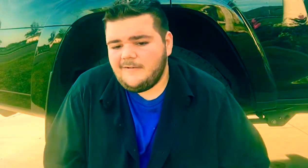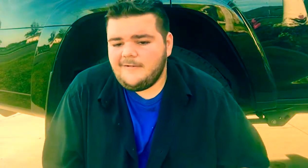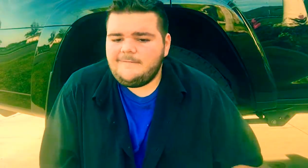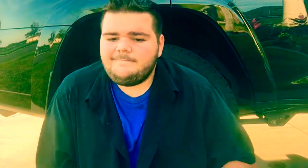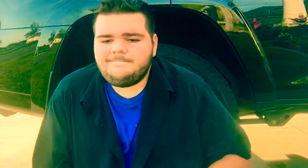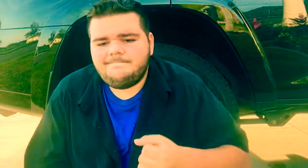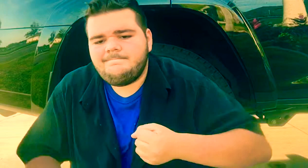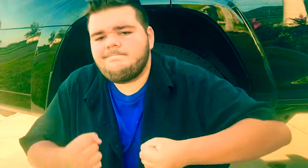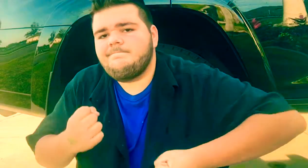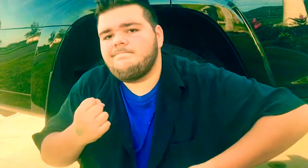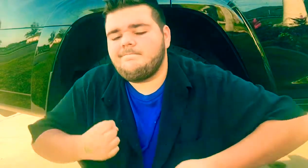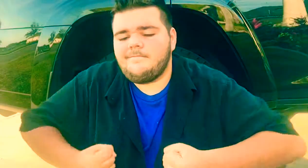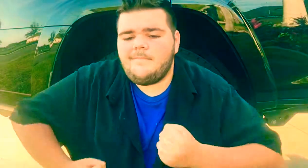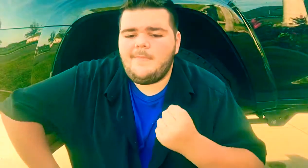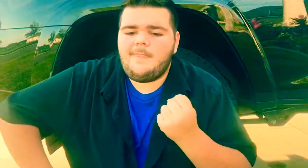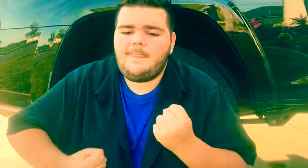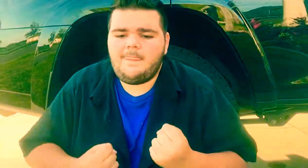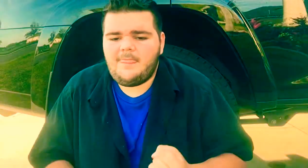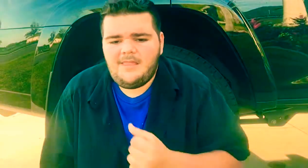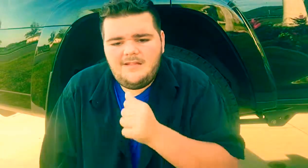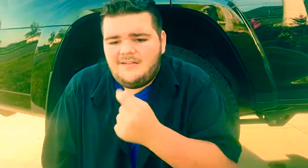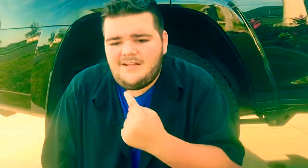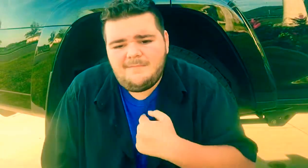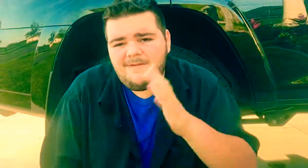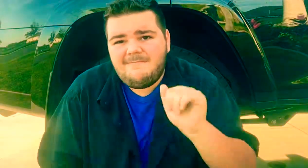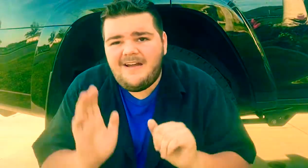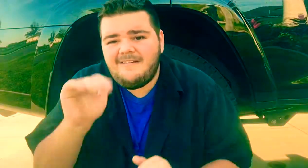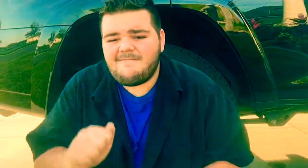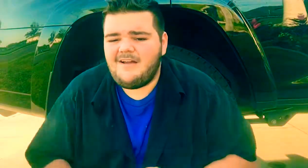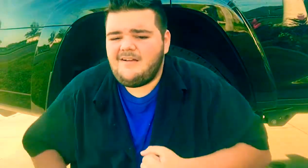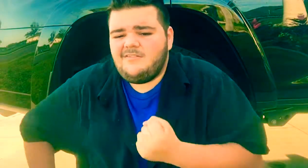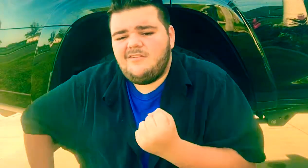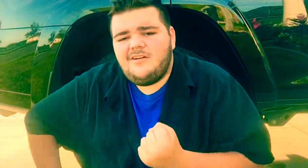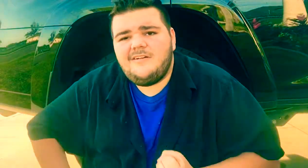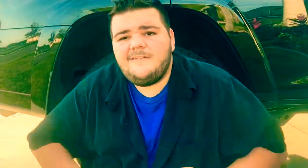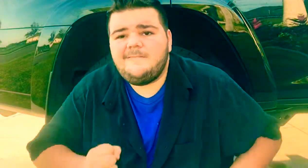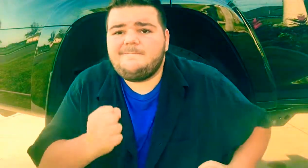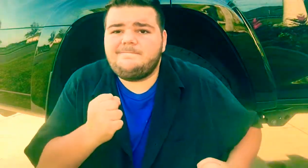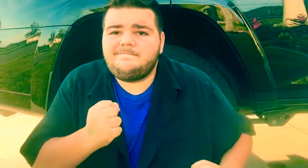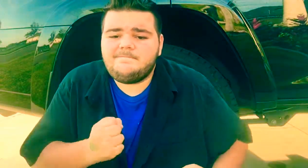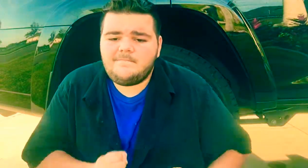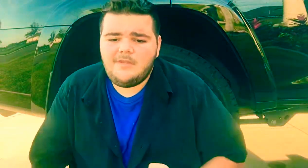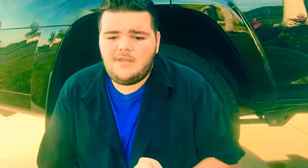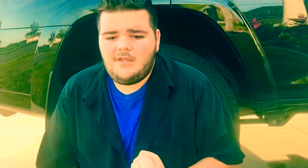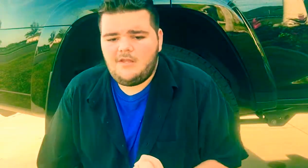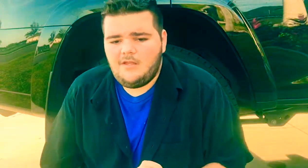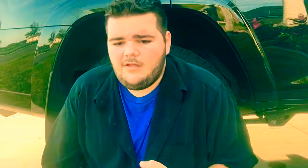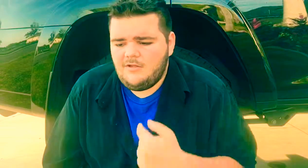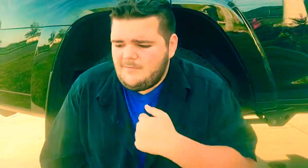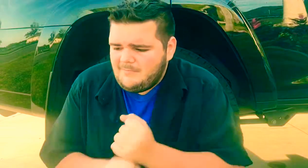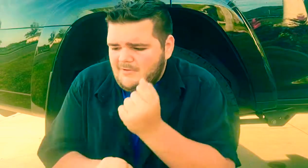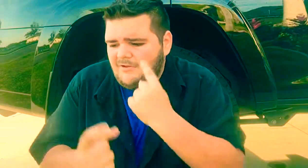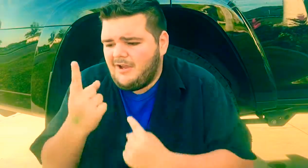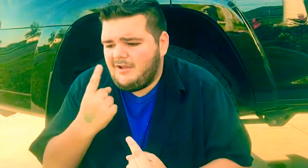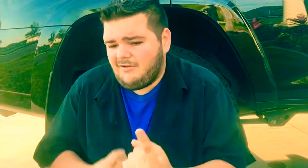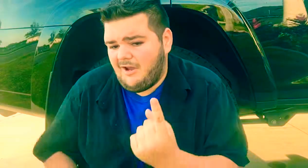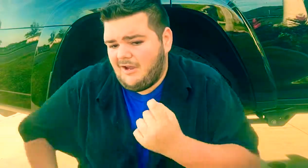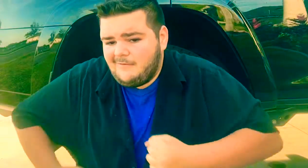Don't tell me bye byeDon'tYou make me cry cry